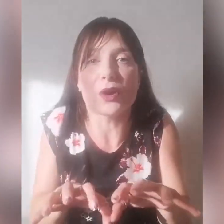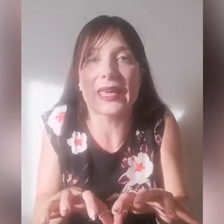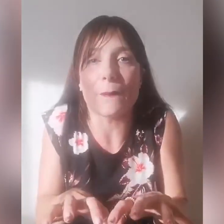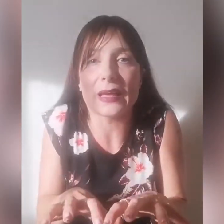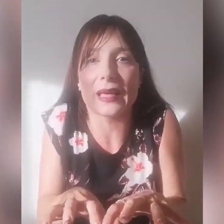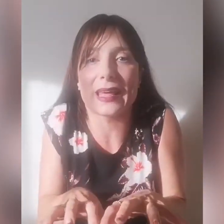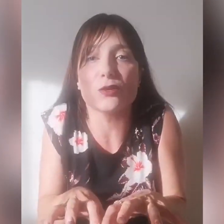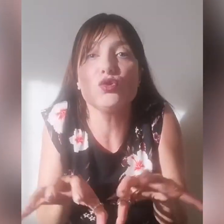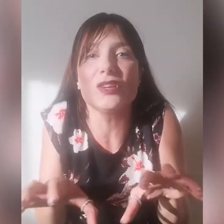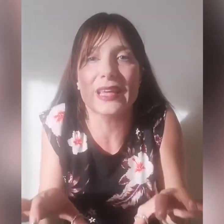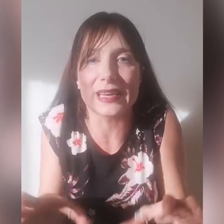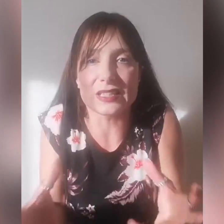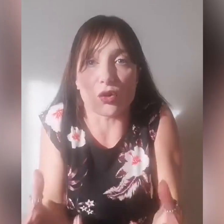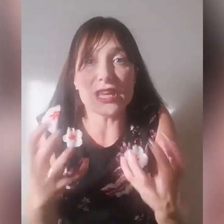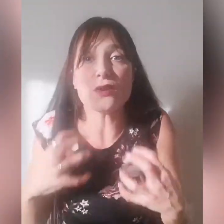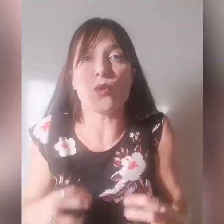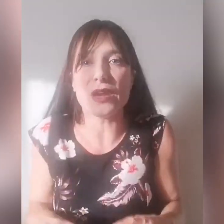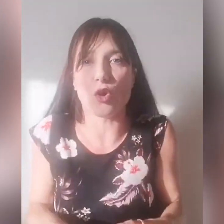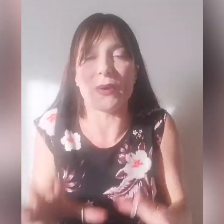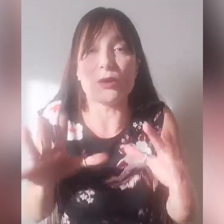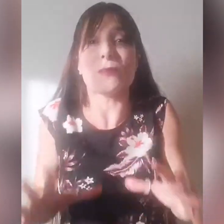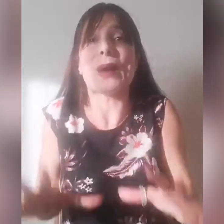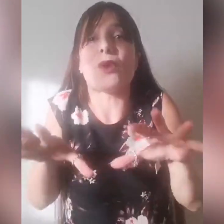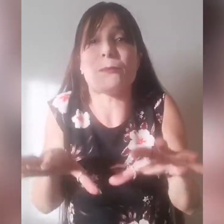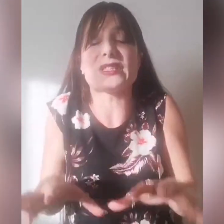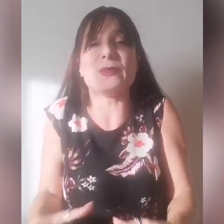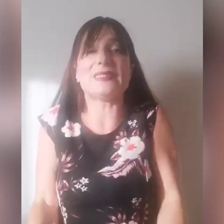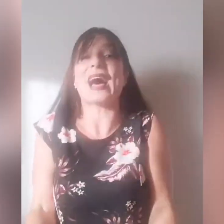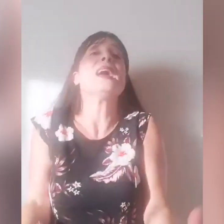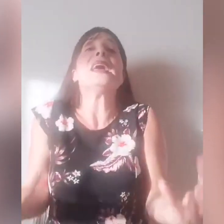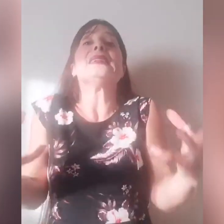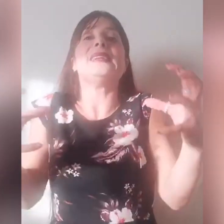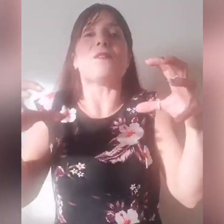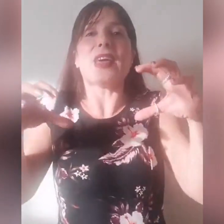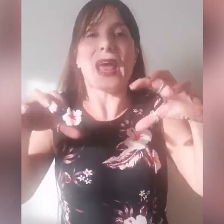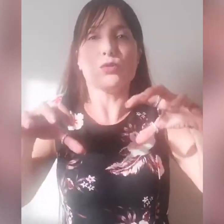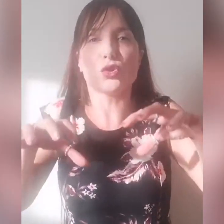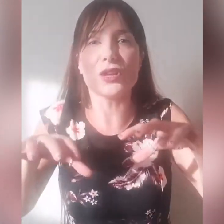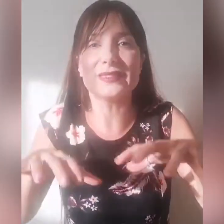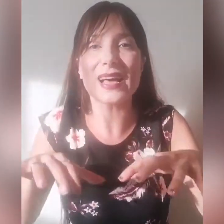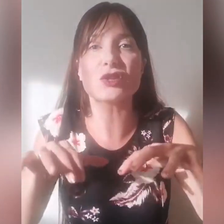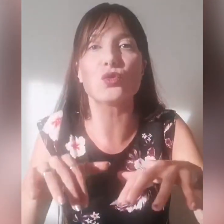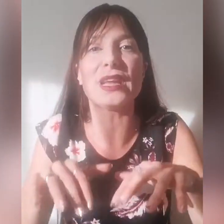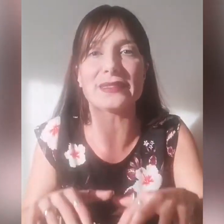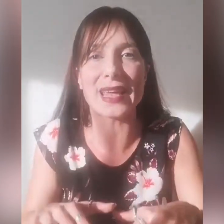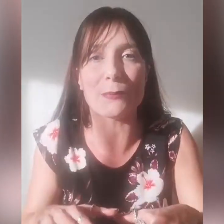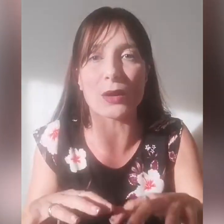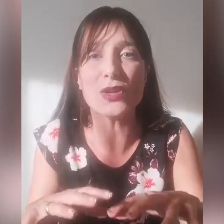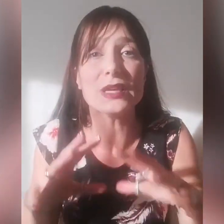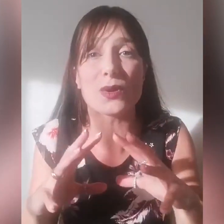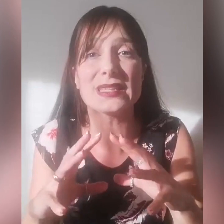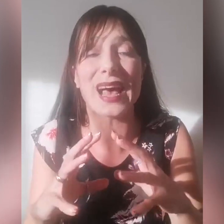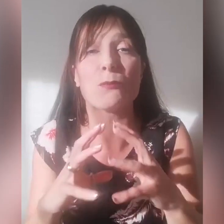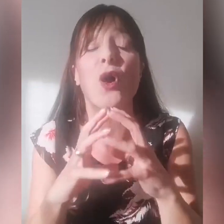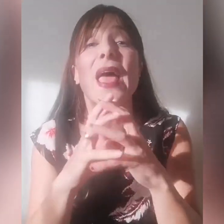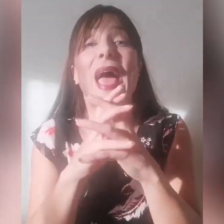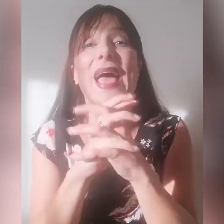creduto in Cristo in quel nome, noi abbiamo la possibilità di avere autorità sulle tenebre, quindi quel Salmo è